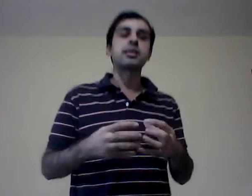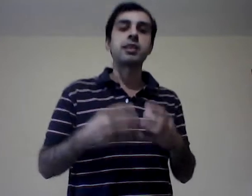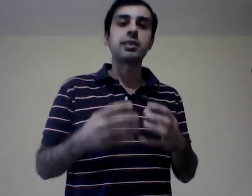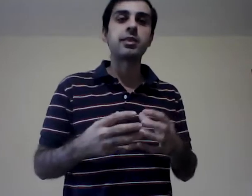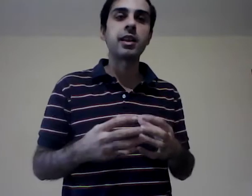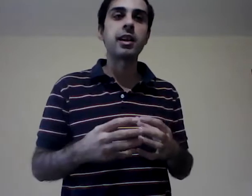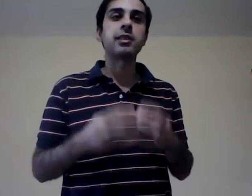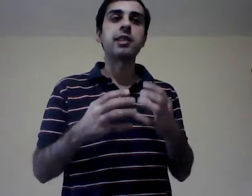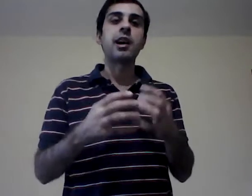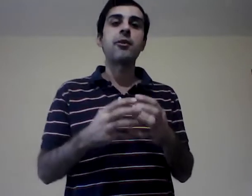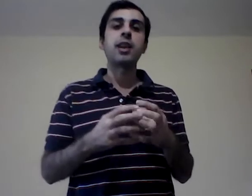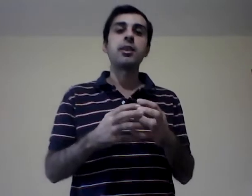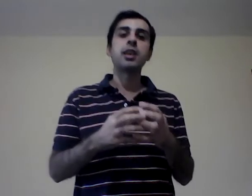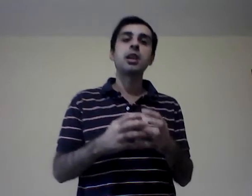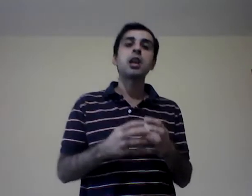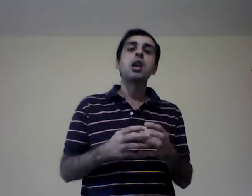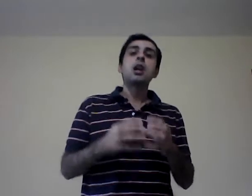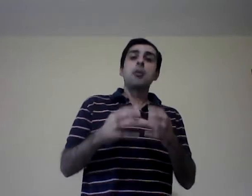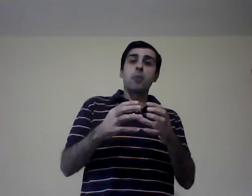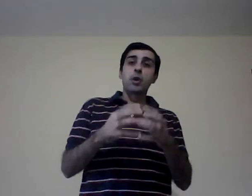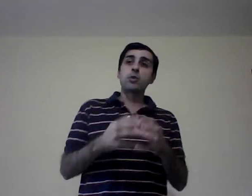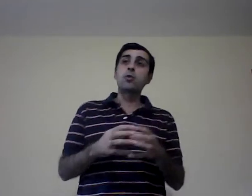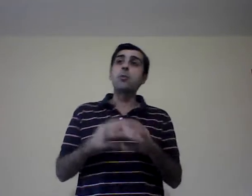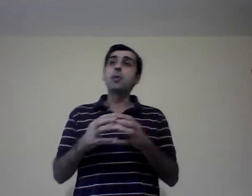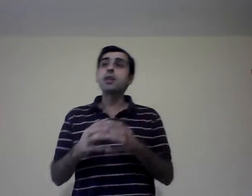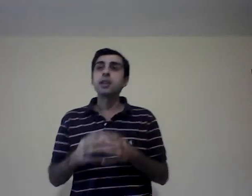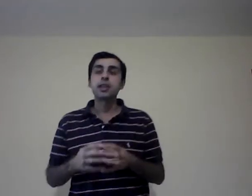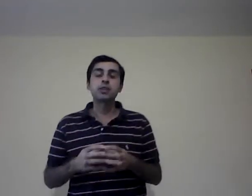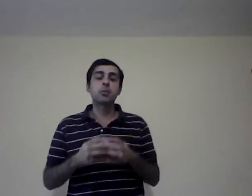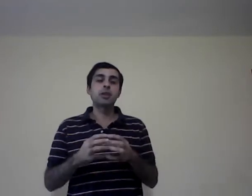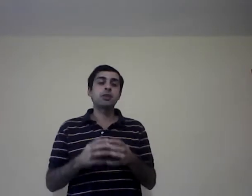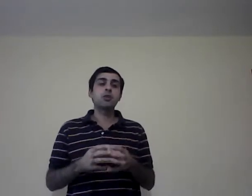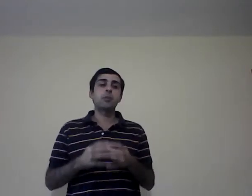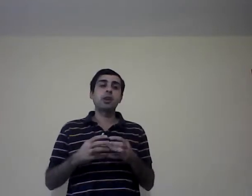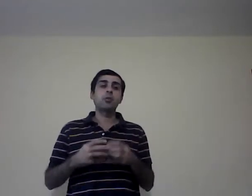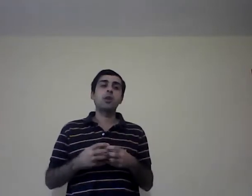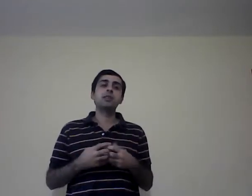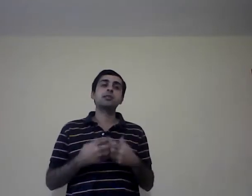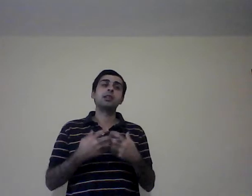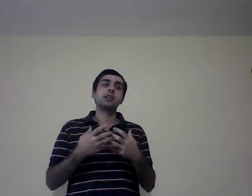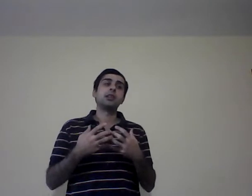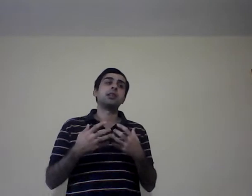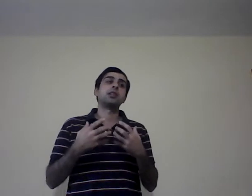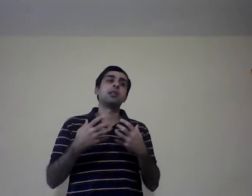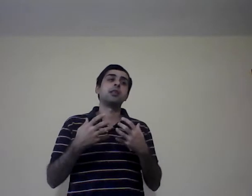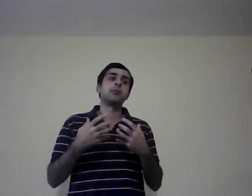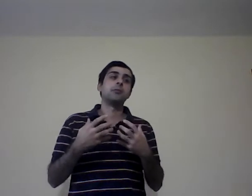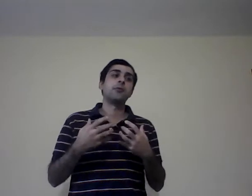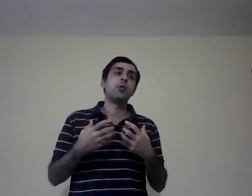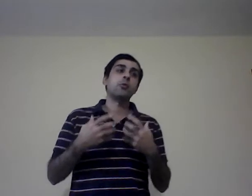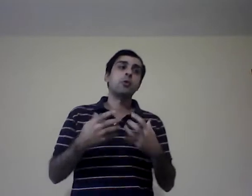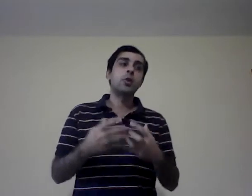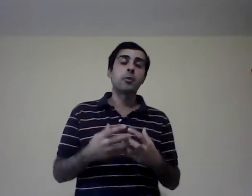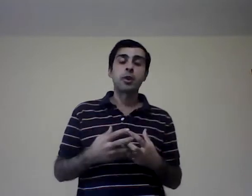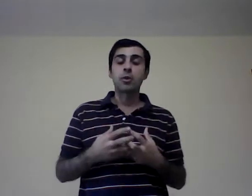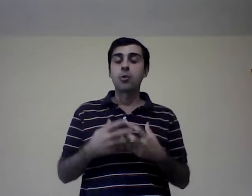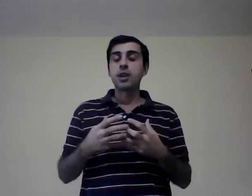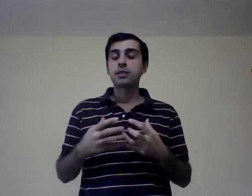necesidades, habla de cumplir ese objetivo para el cual se formuló, por el cual se